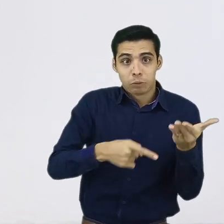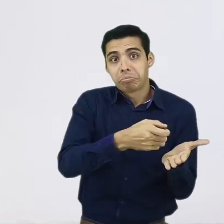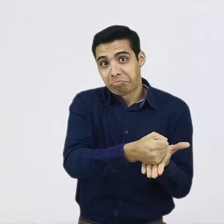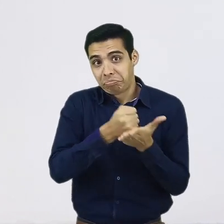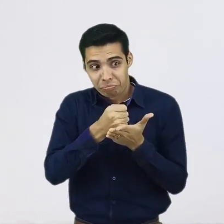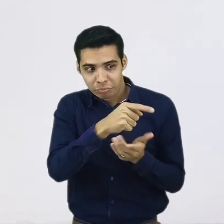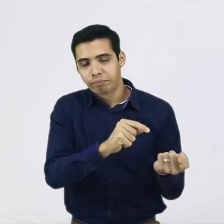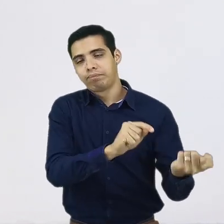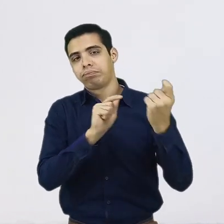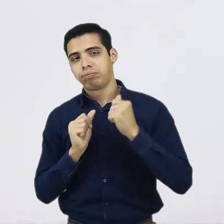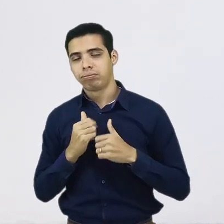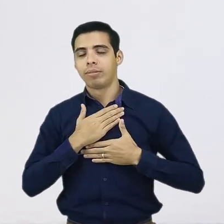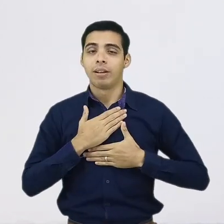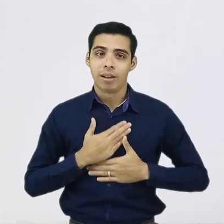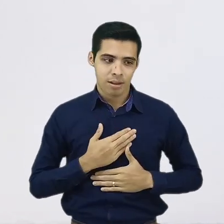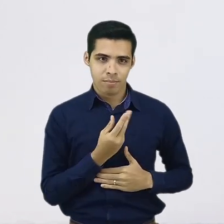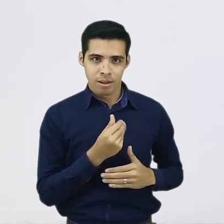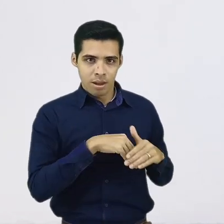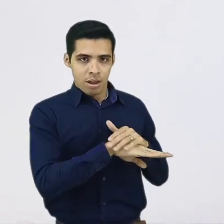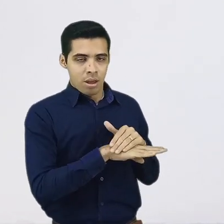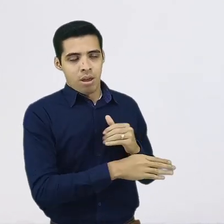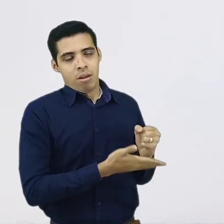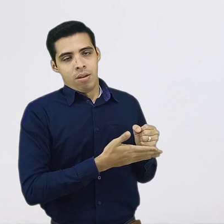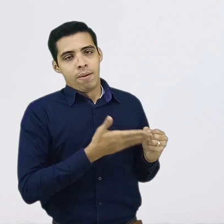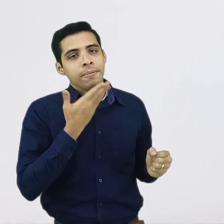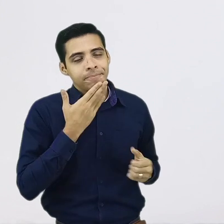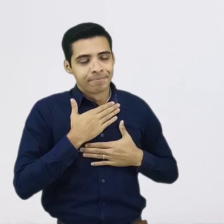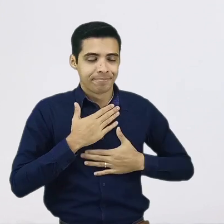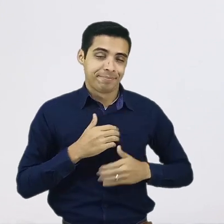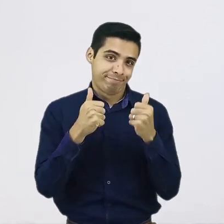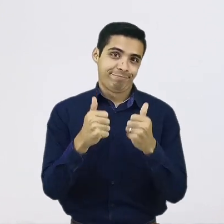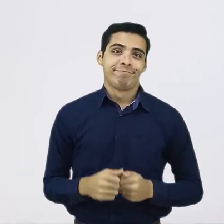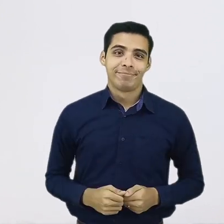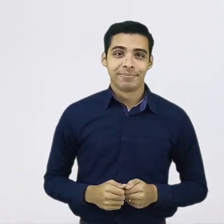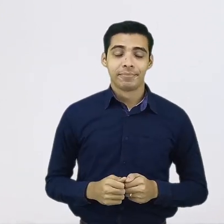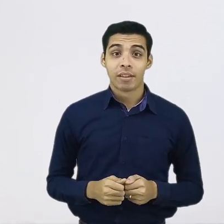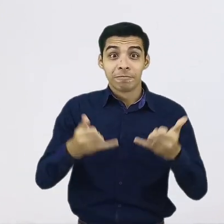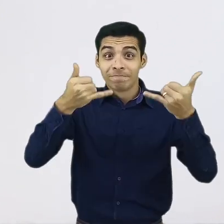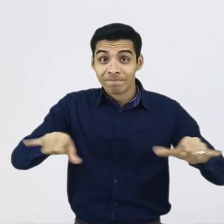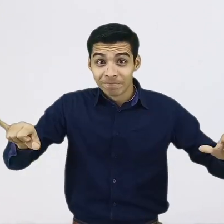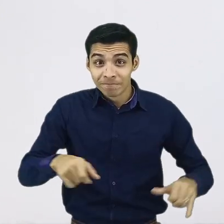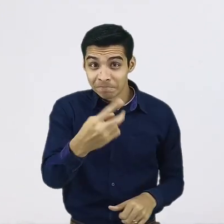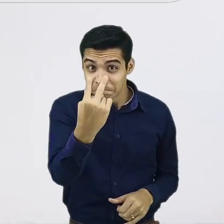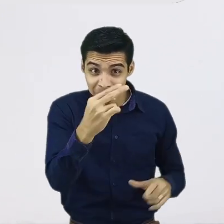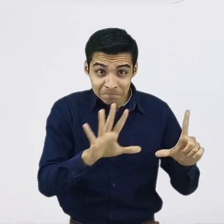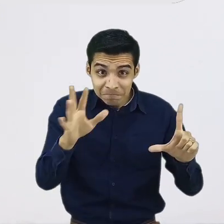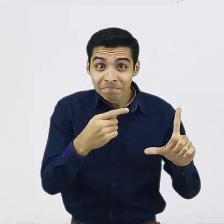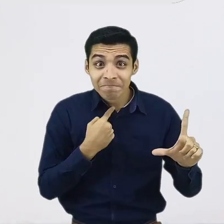finanzas se mantengan intactas y no tengamos que recurrir a la deuda para sanearlas. Hasta aquí este video. Si te gustó, no se te olvide dejarme tu like, tu